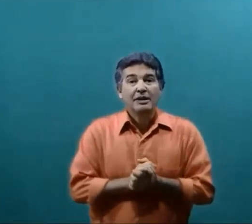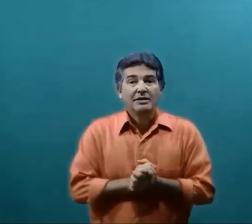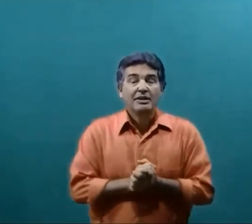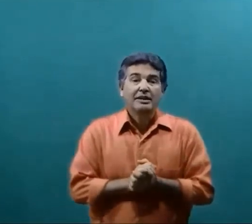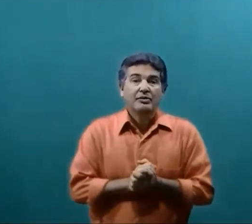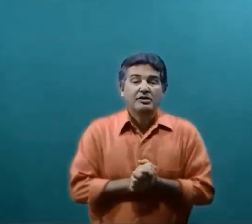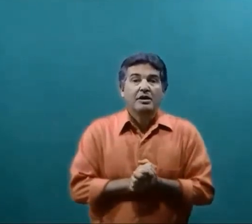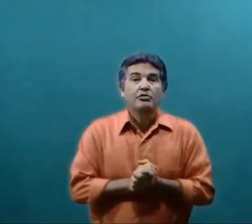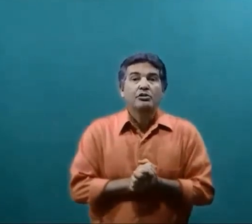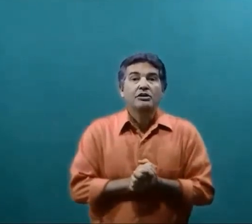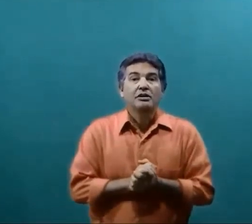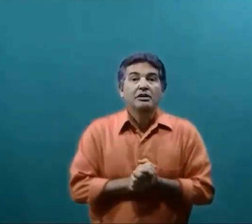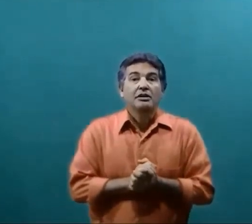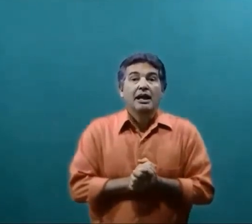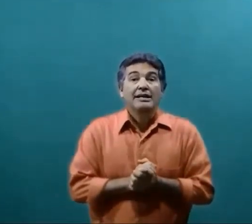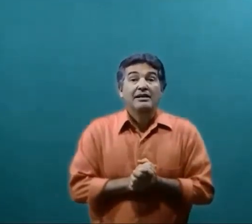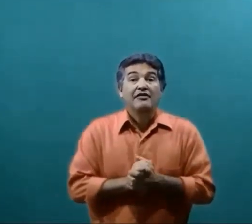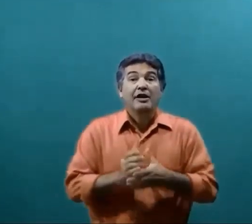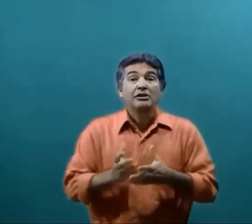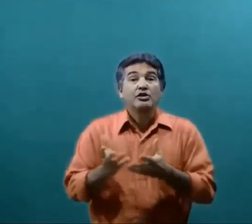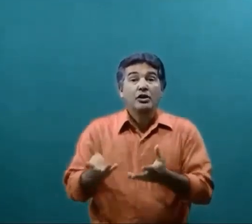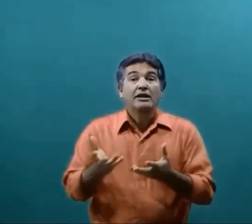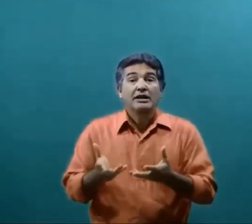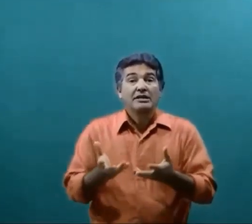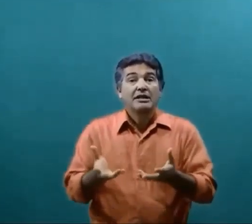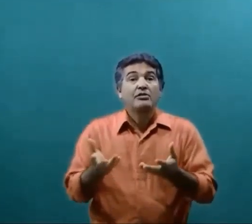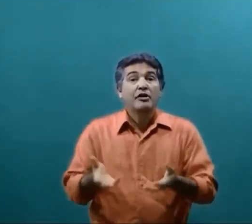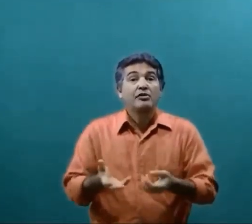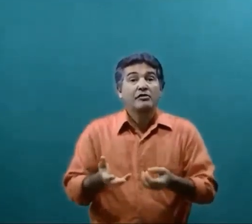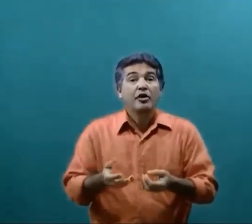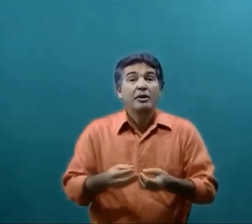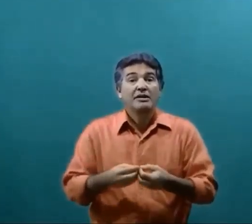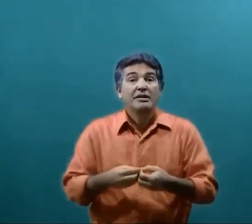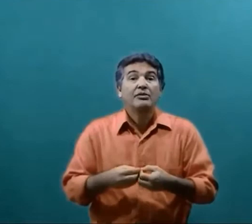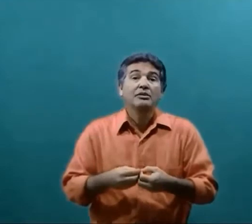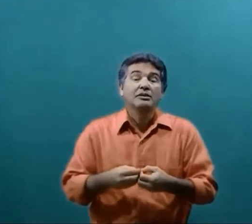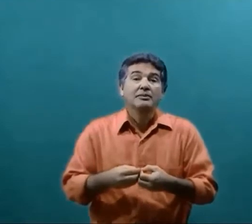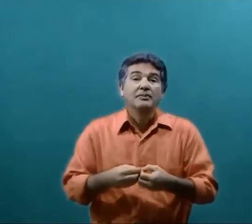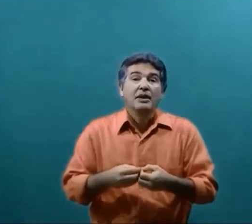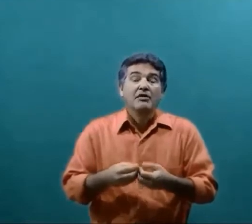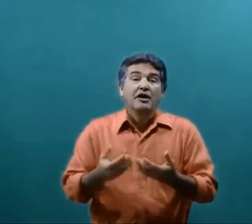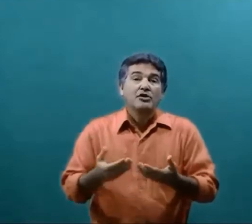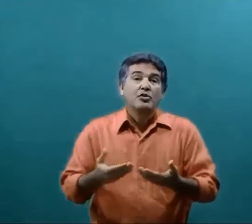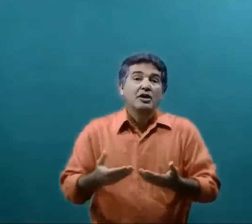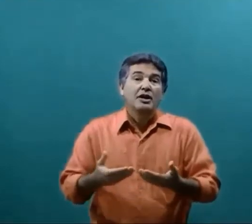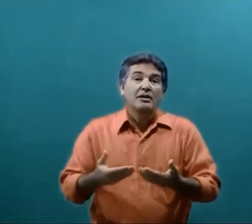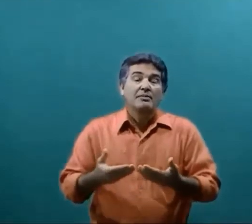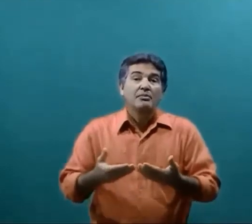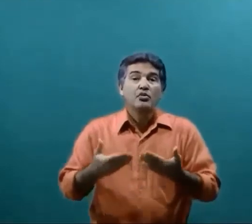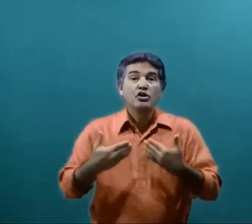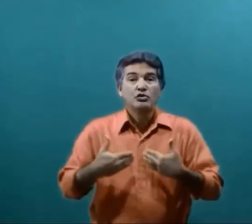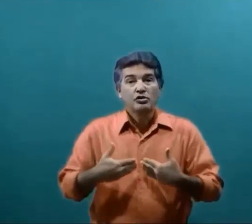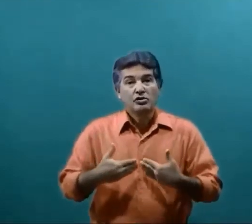Para se manter com saúde Essa falta de orientação Falta de informação Faz com que muitos